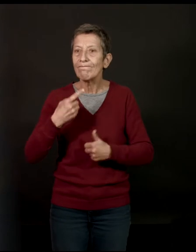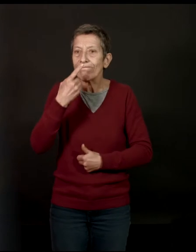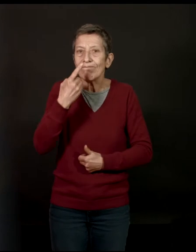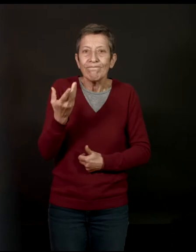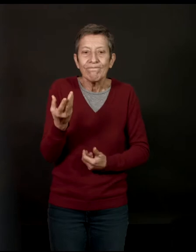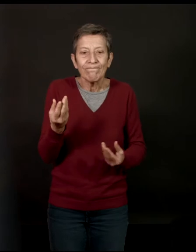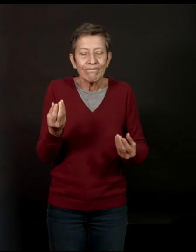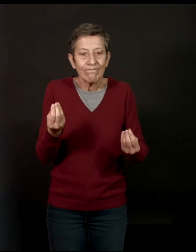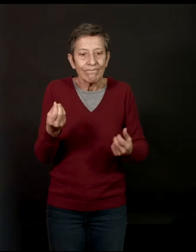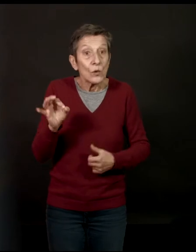faut...